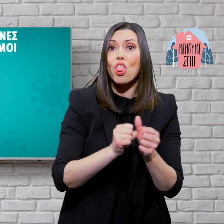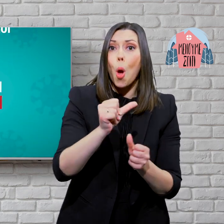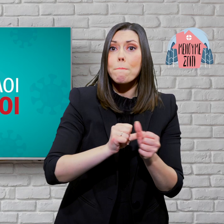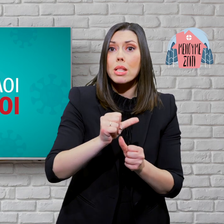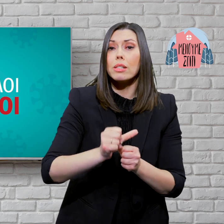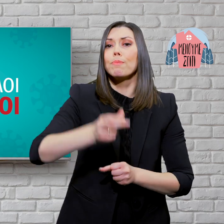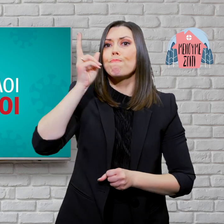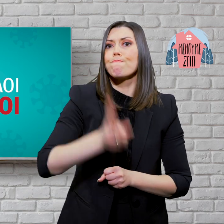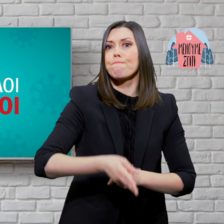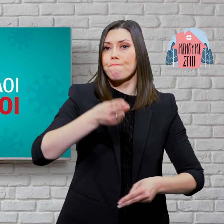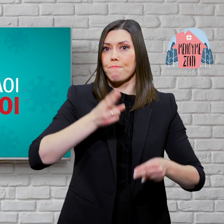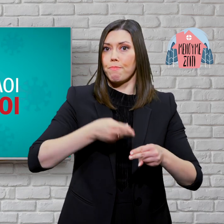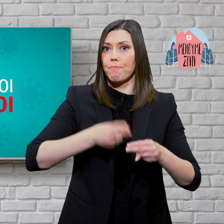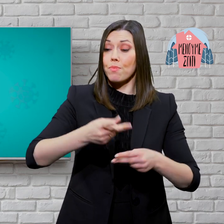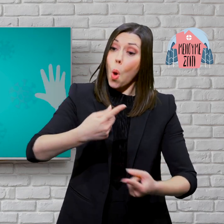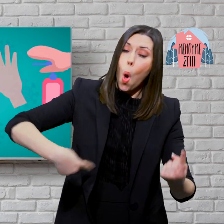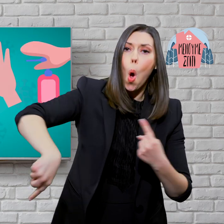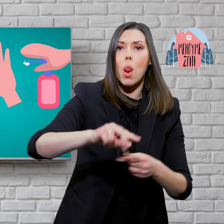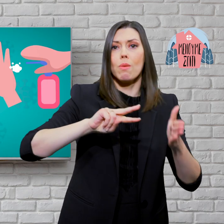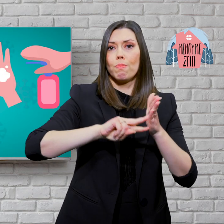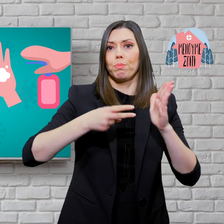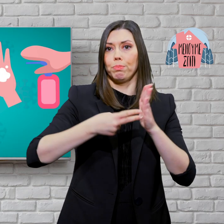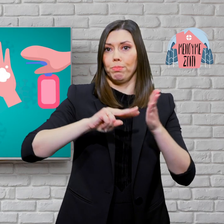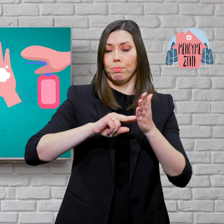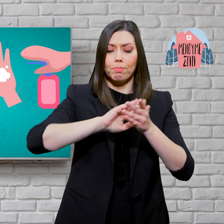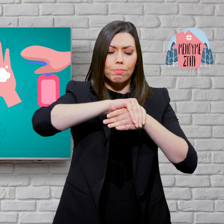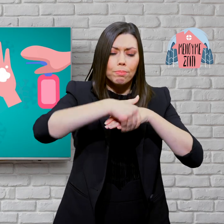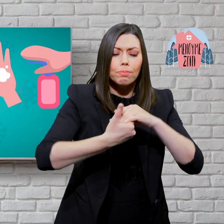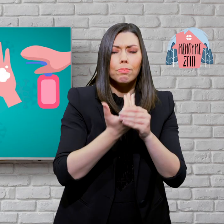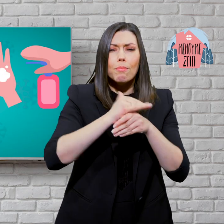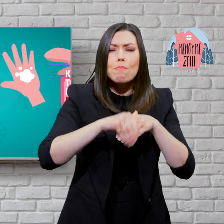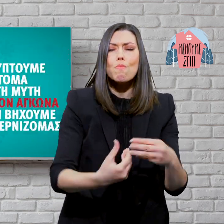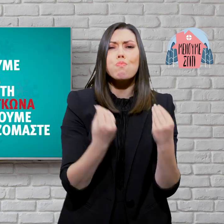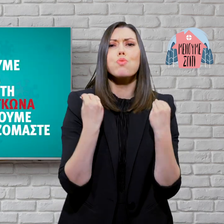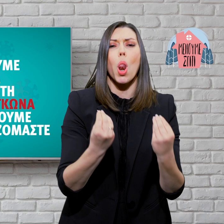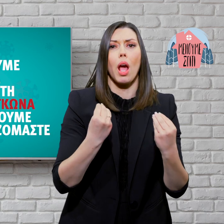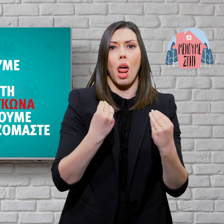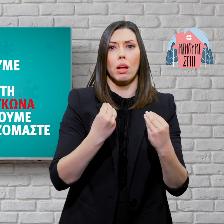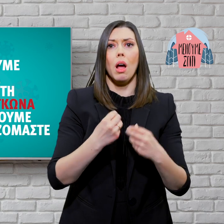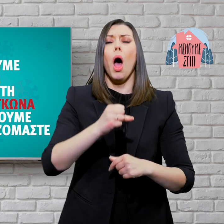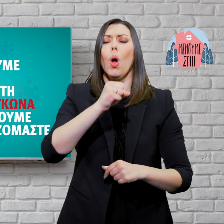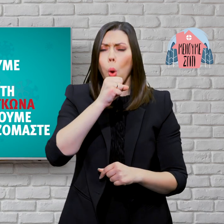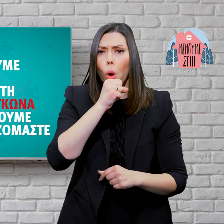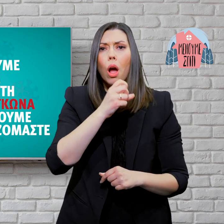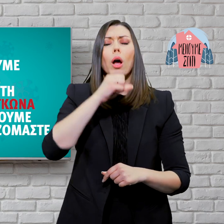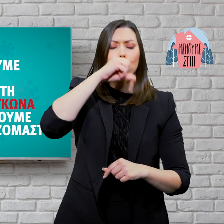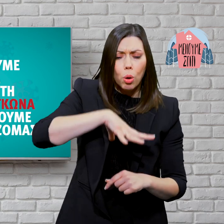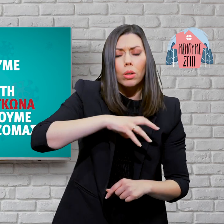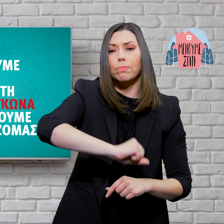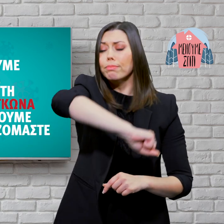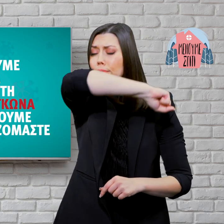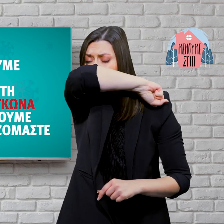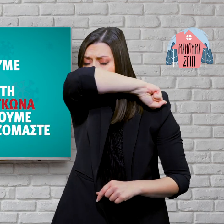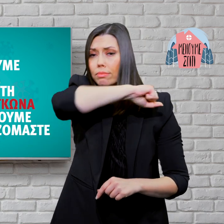κρίσιμοι. Ας είμαστε όλοι προσεκτικοί. Πλένουμε συχνά και σχολαστικά τα χέρια μας. Καλύπτουμε το στόμα και τη μύτη με τον αγκώνα όταν